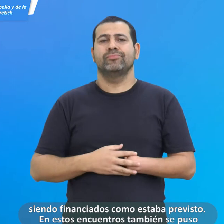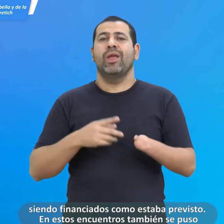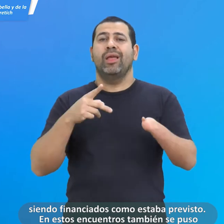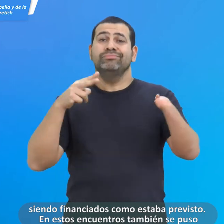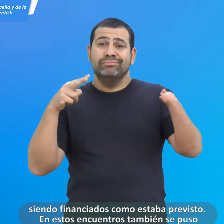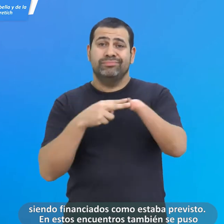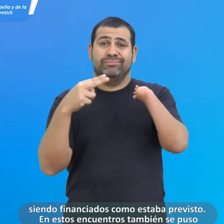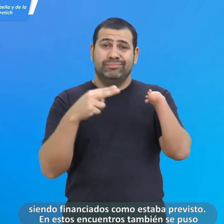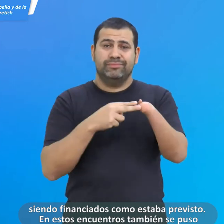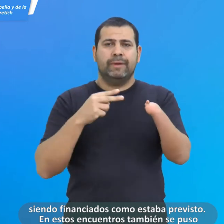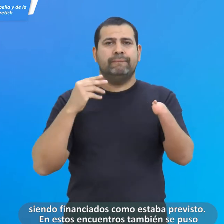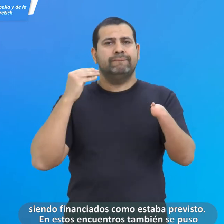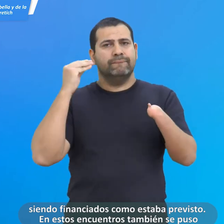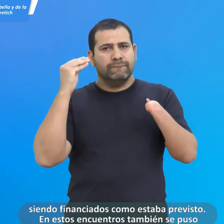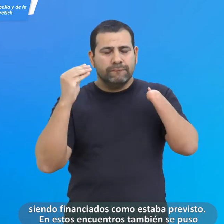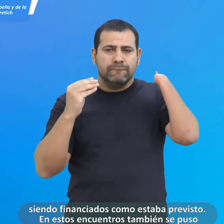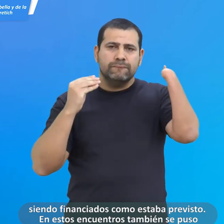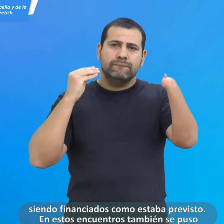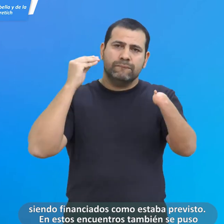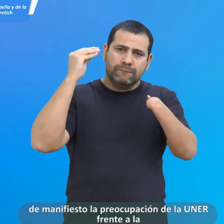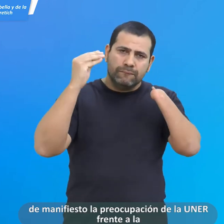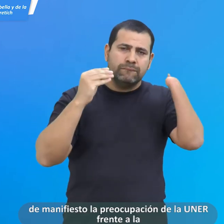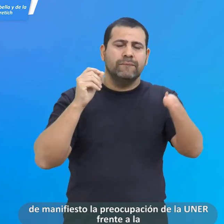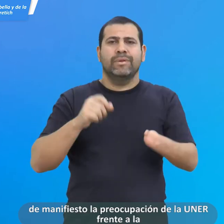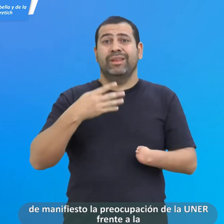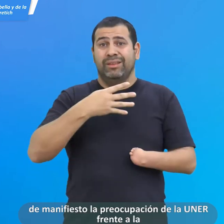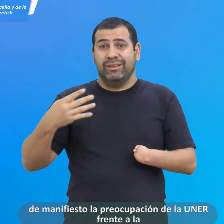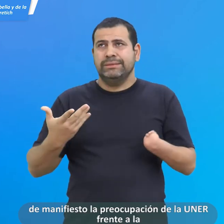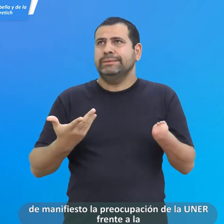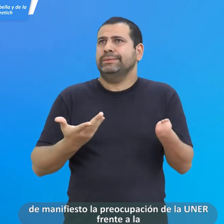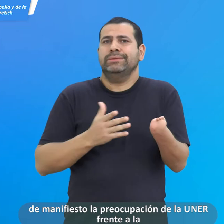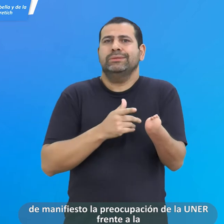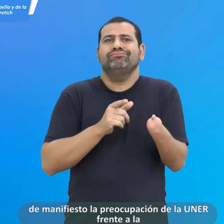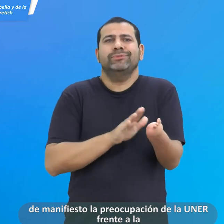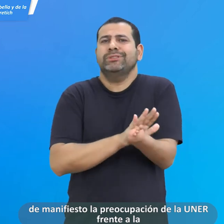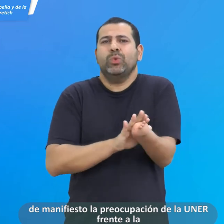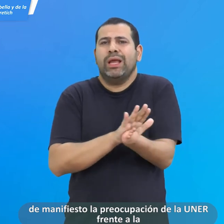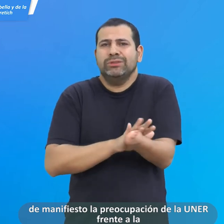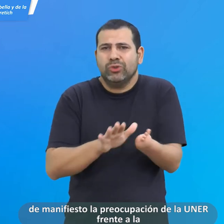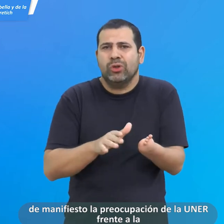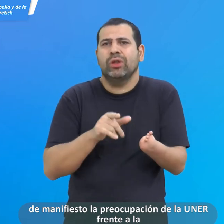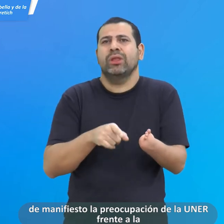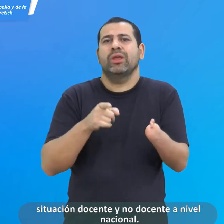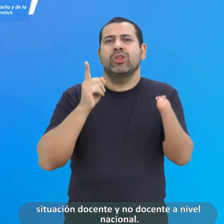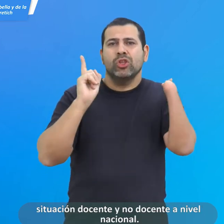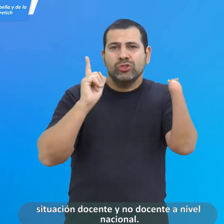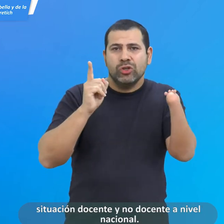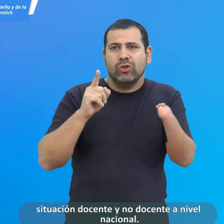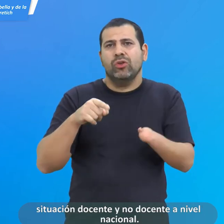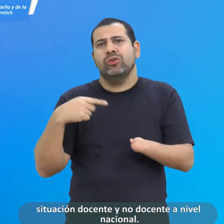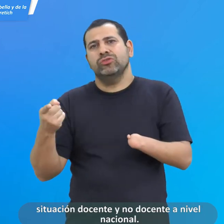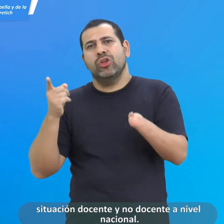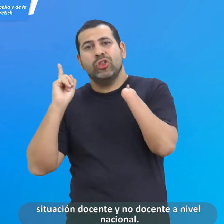En estos encuentros también se puso de manifiesto la preocupación de la UNER frente a la situación docente